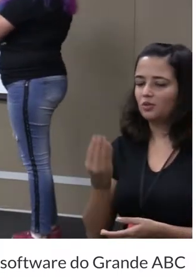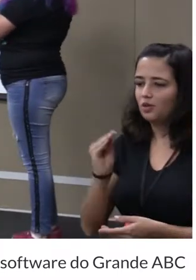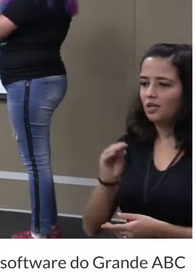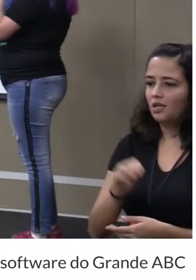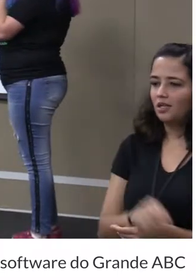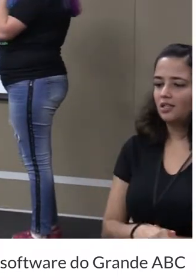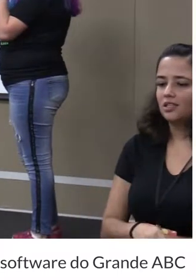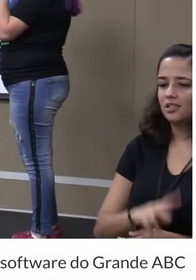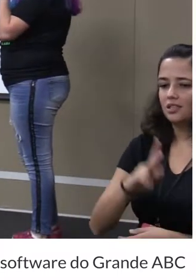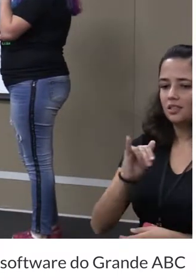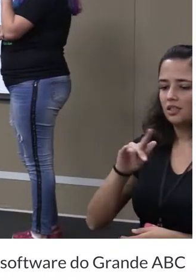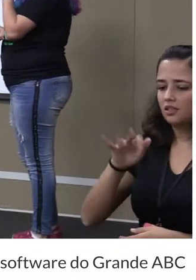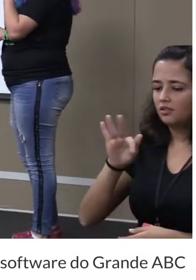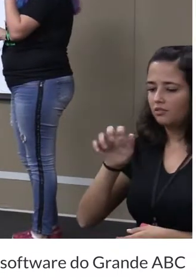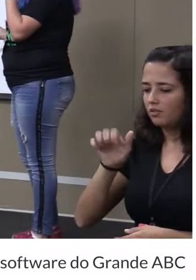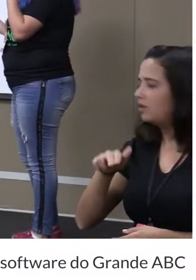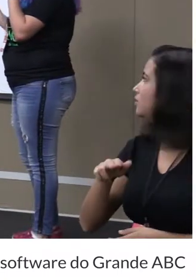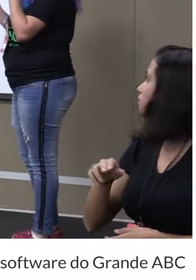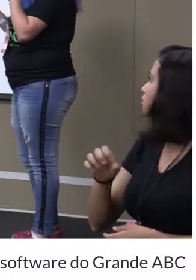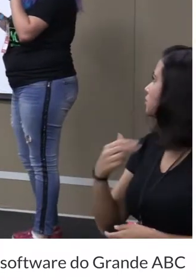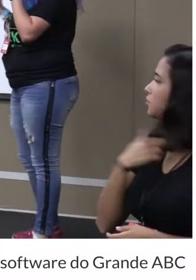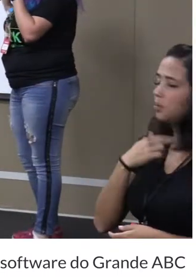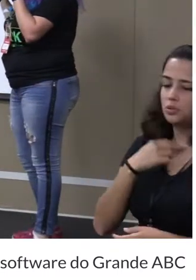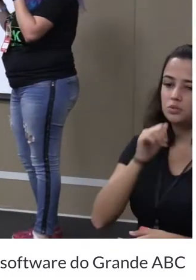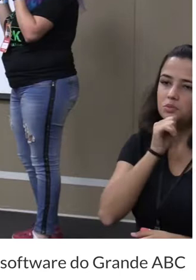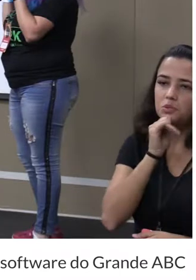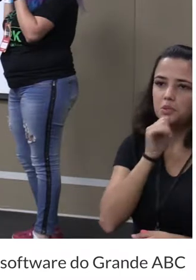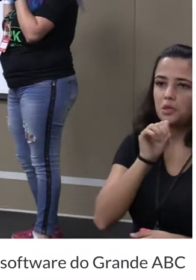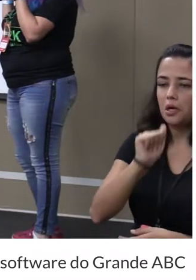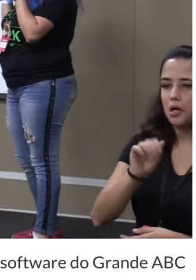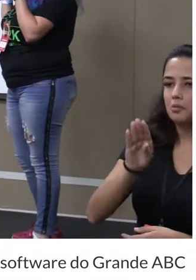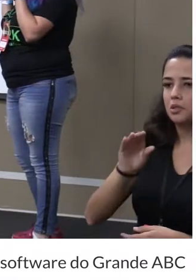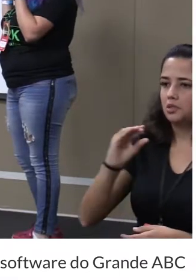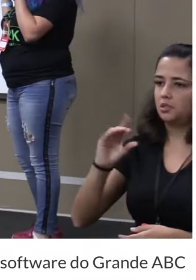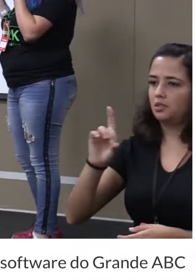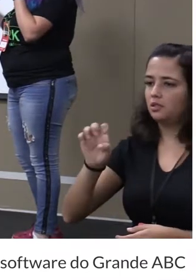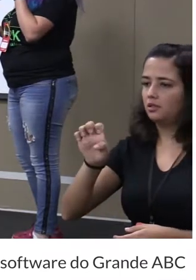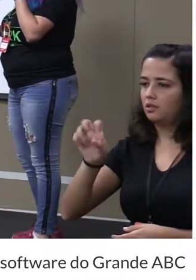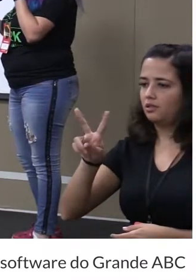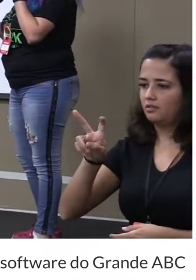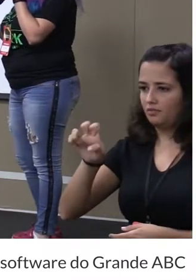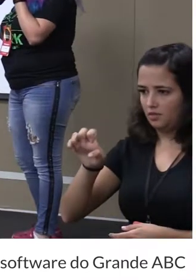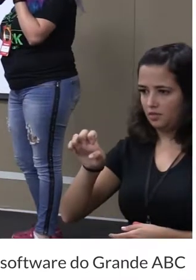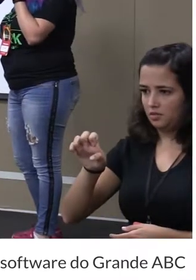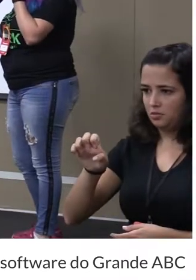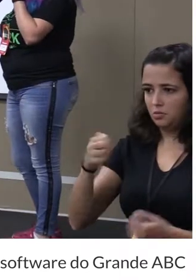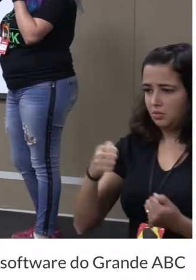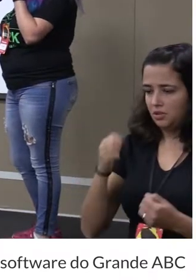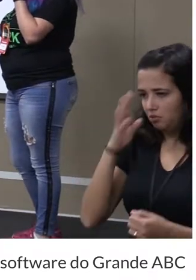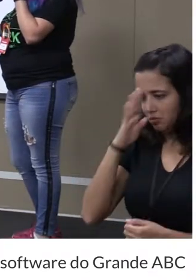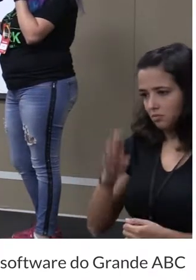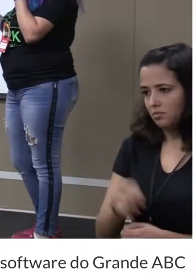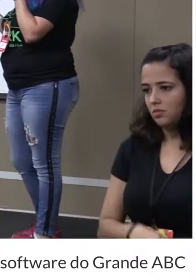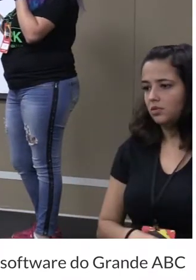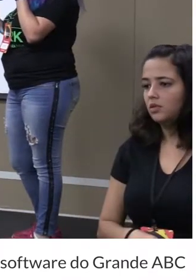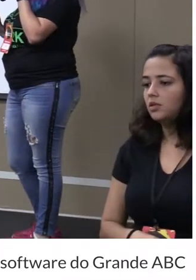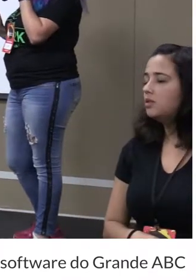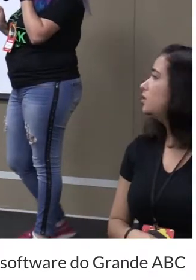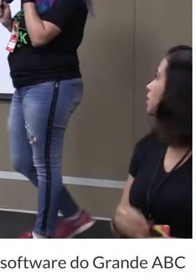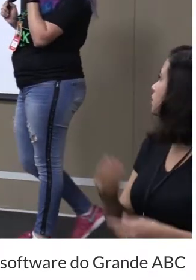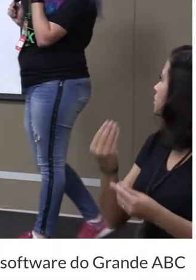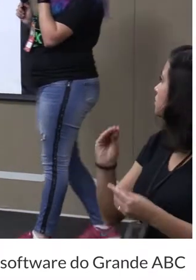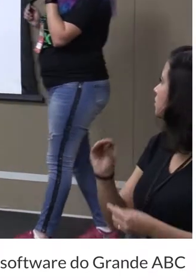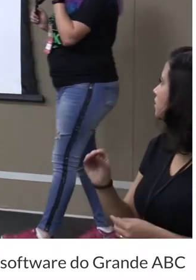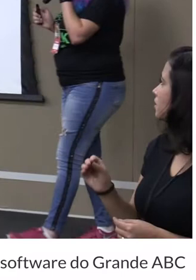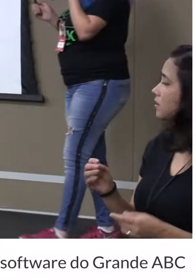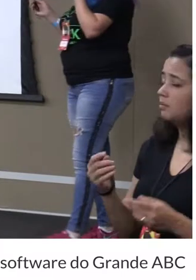ifem aqui. Eu não posso simplesmente criar ABCDev. Pronto. Eu tenho que colocar um ifem na minha tag. Por que eu tenho